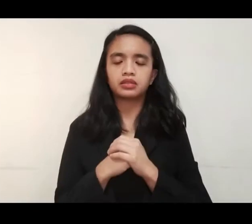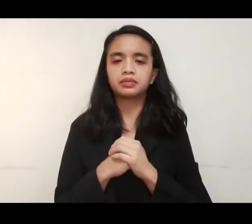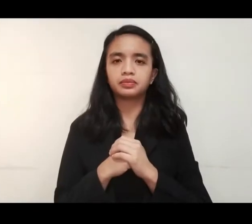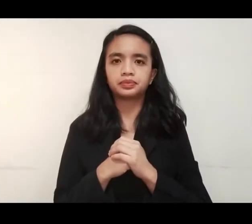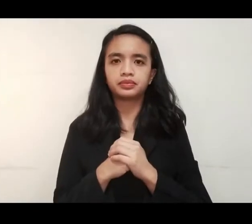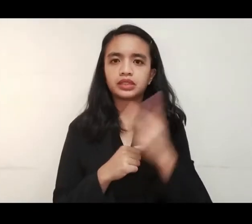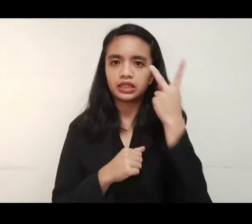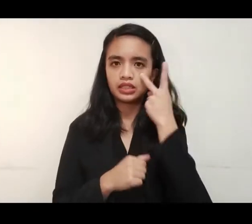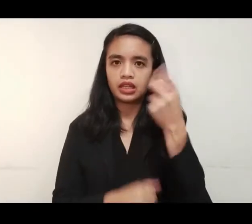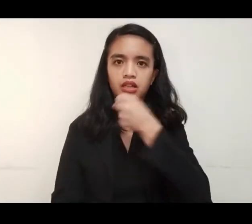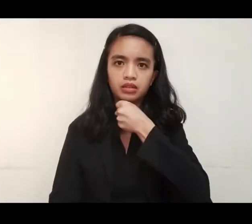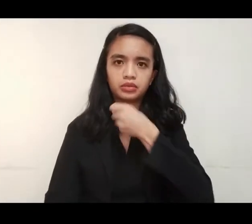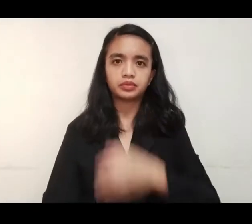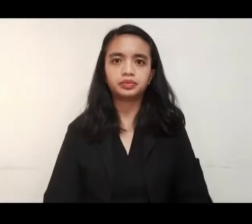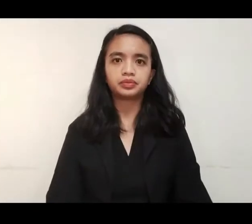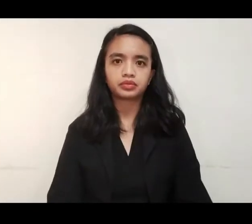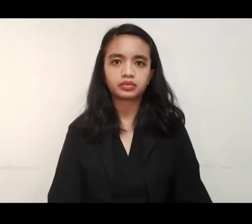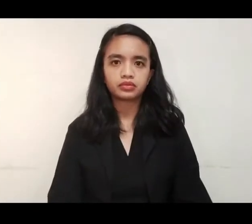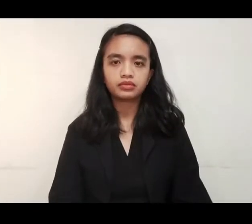Tutukan sa Report.